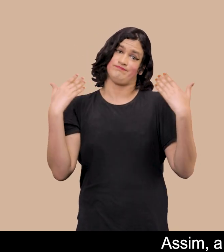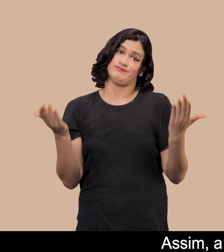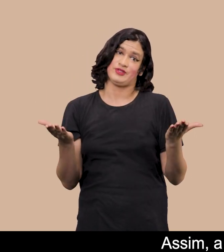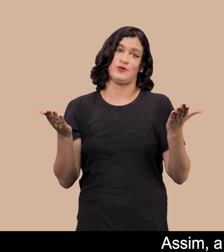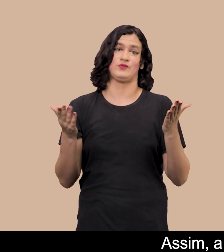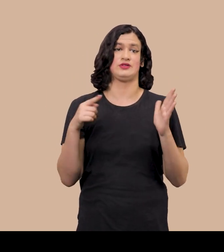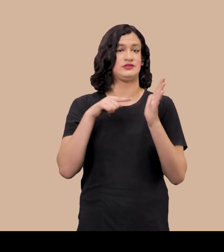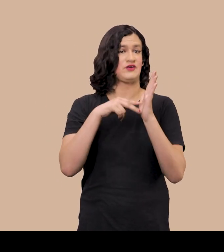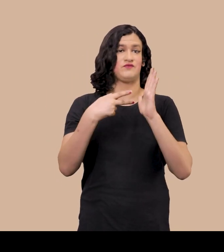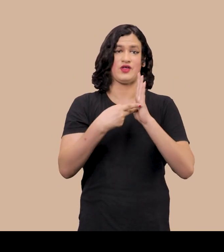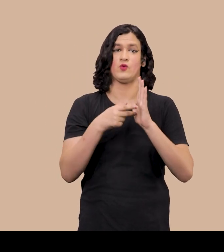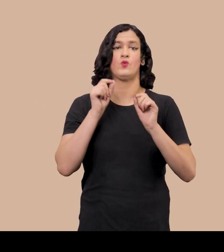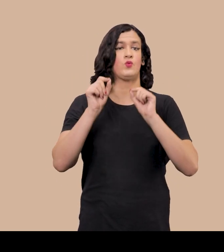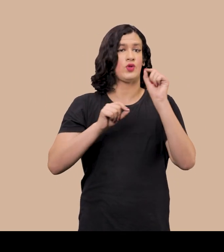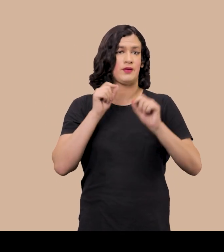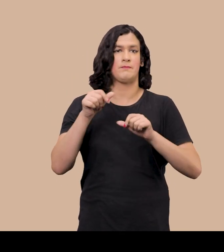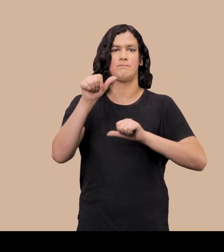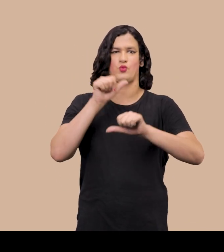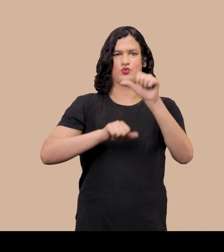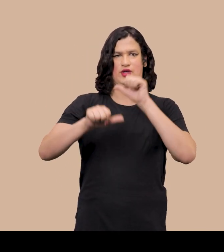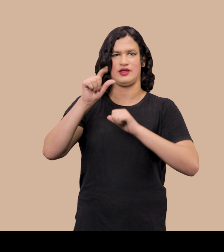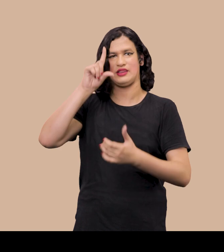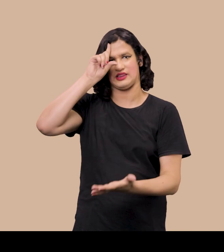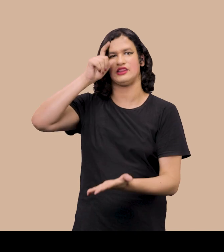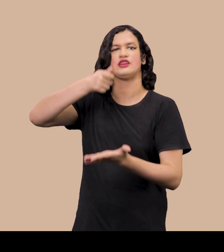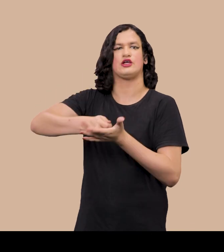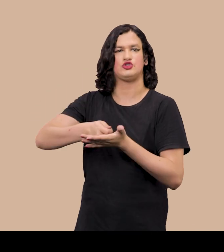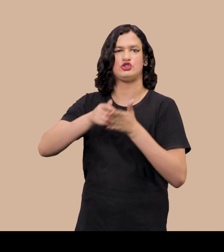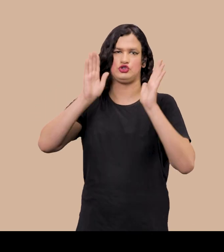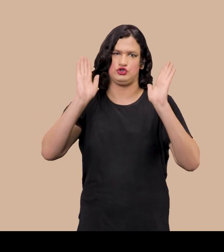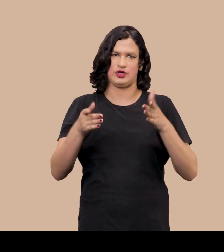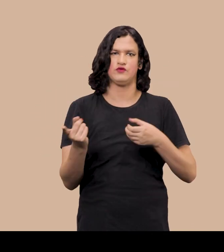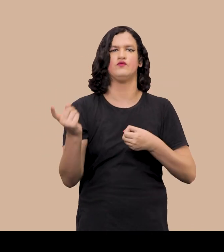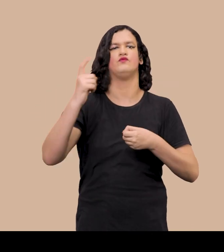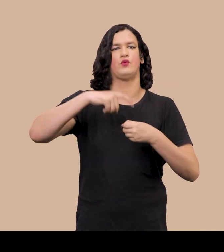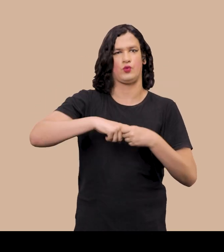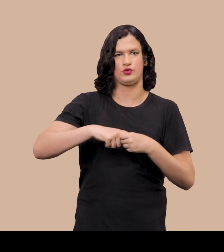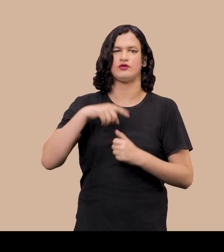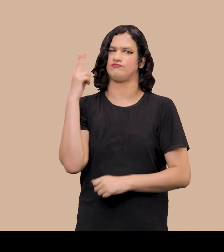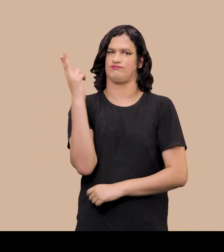passou a significar Um momento de transição definitiva Sem retorno